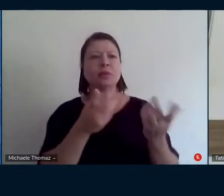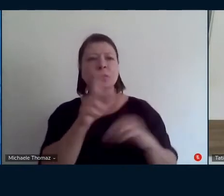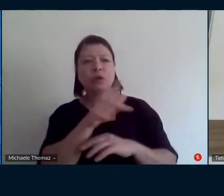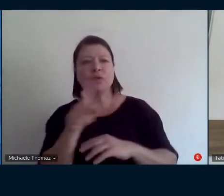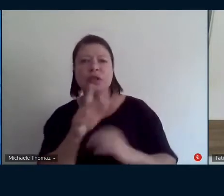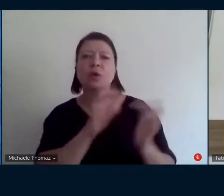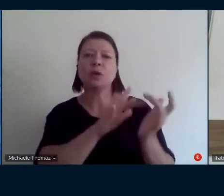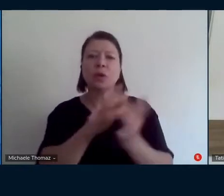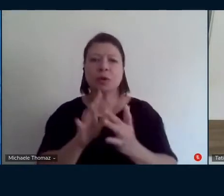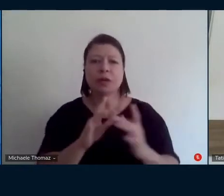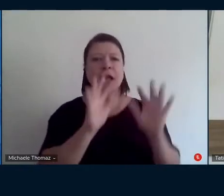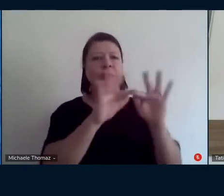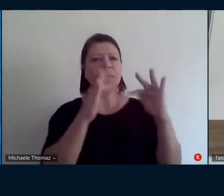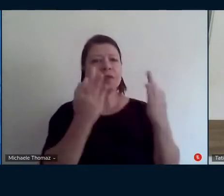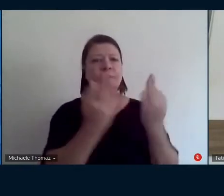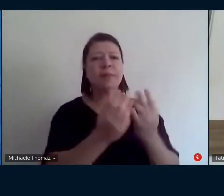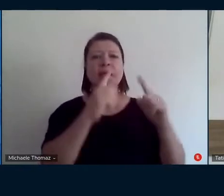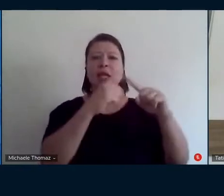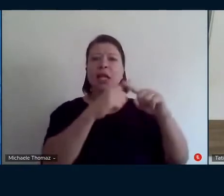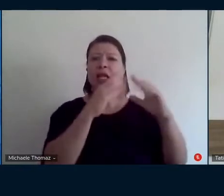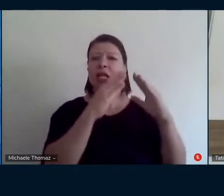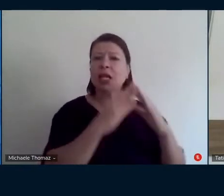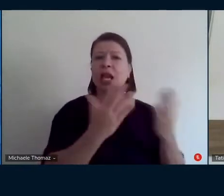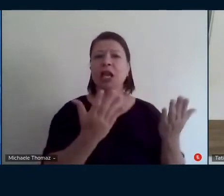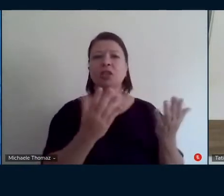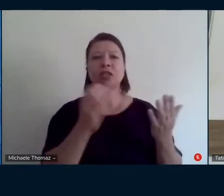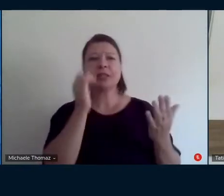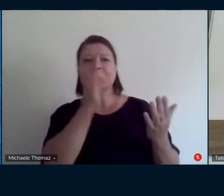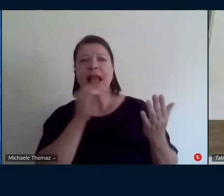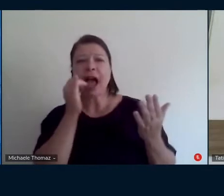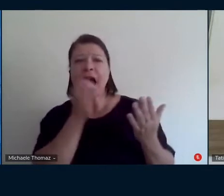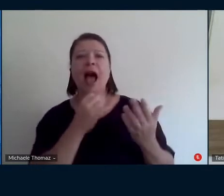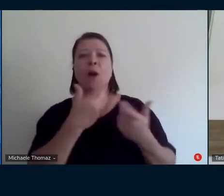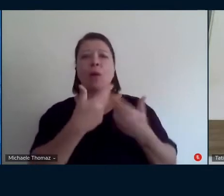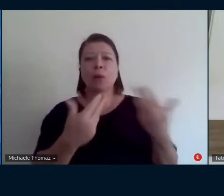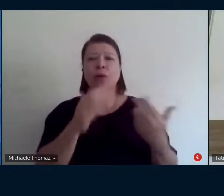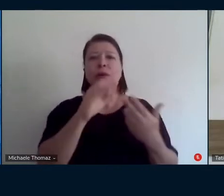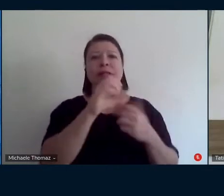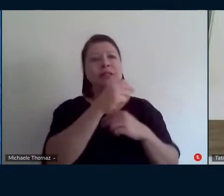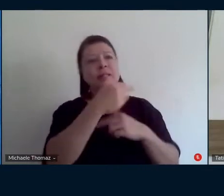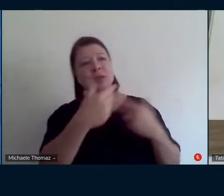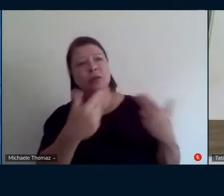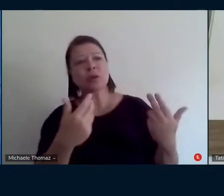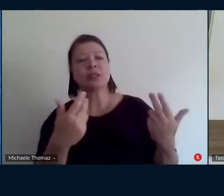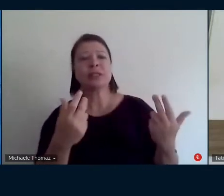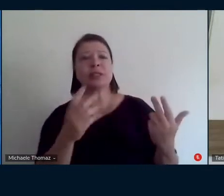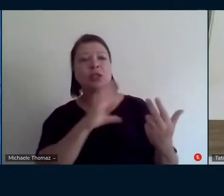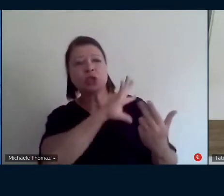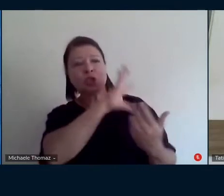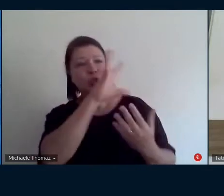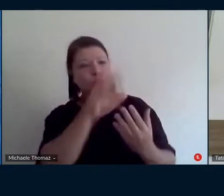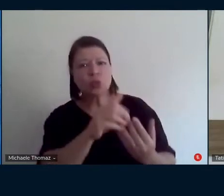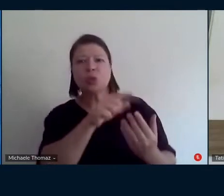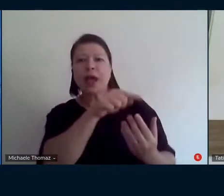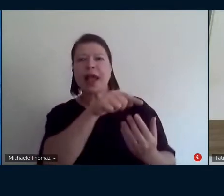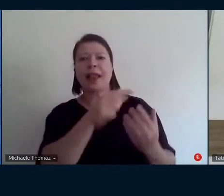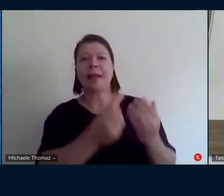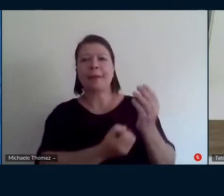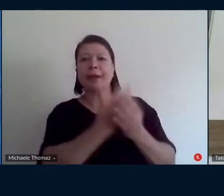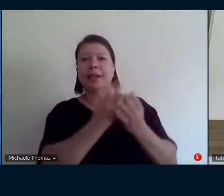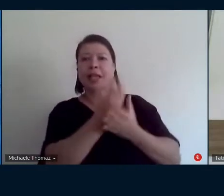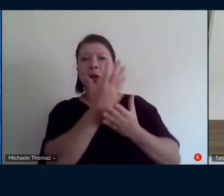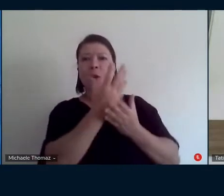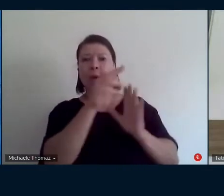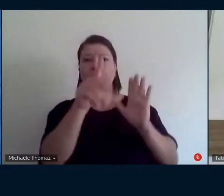igreja né todos os comportamentos musicais criados pela Paula expressões feitas né por